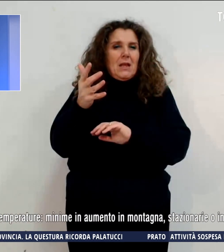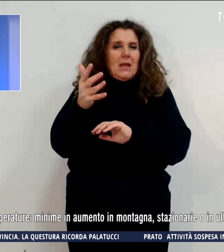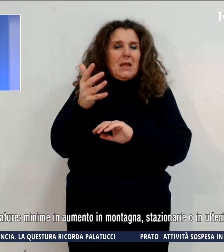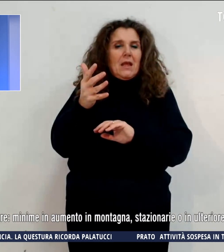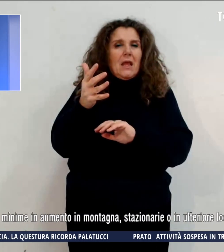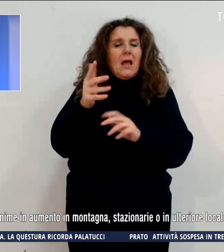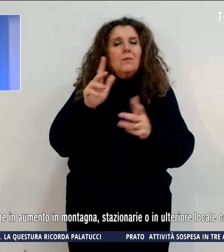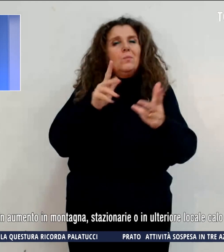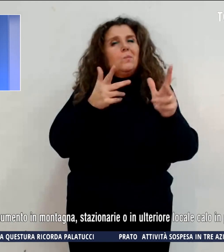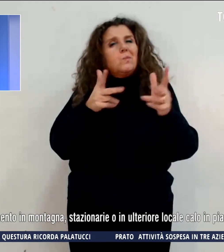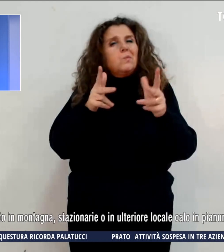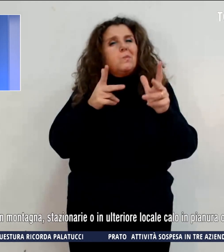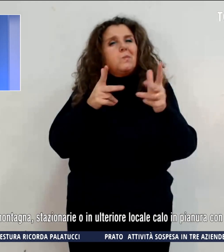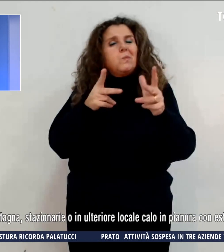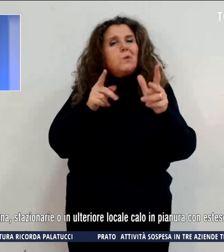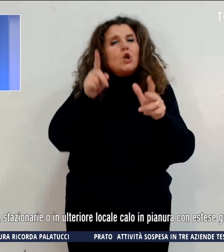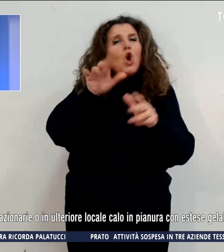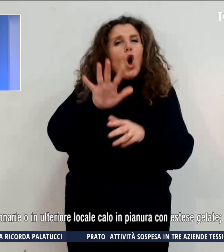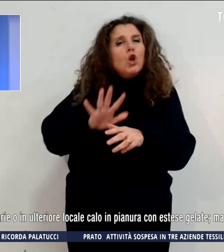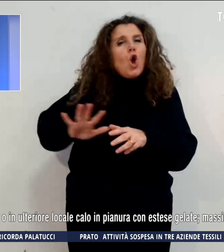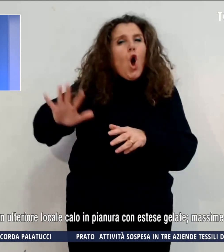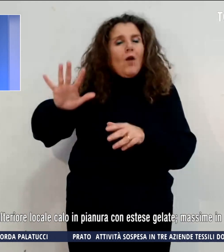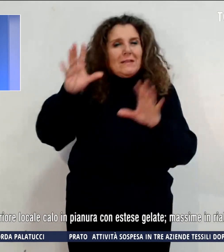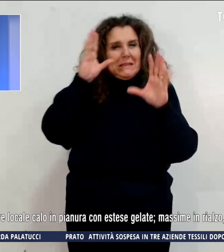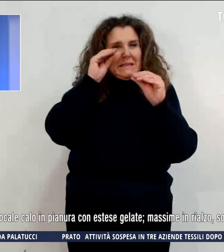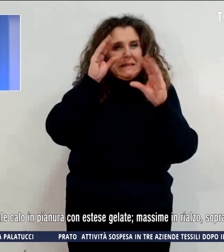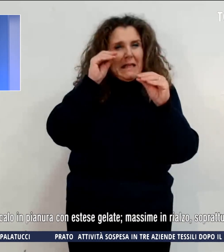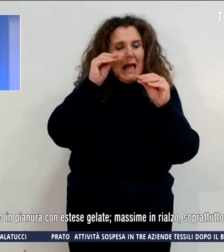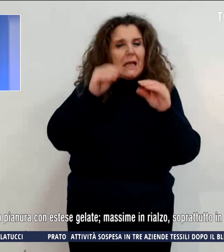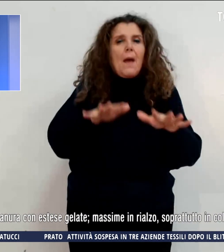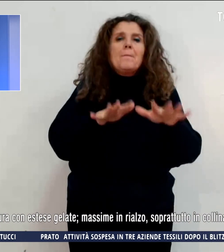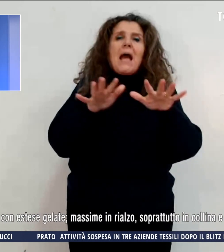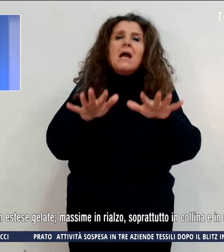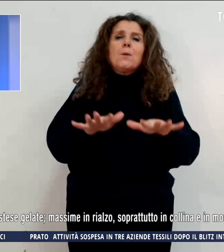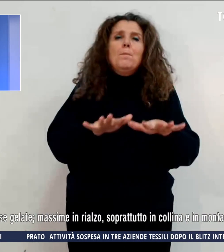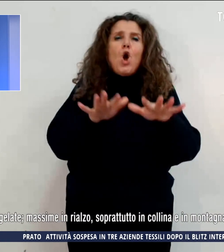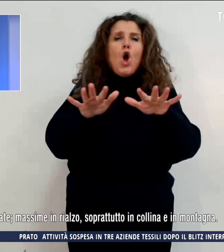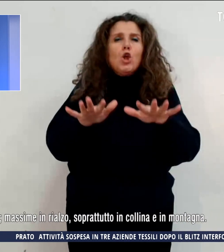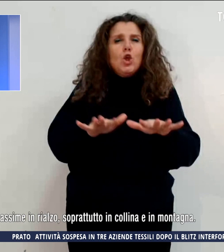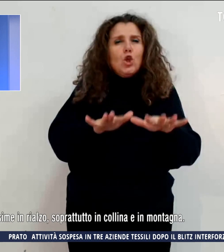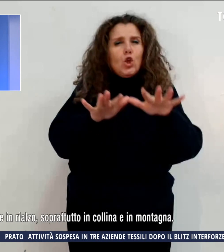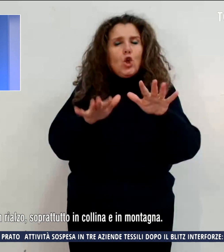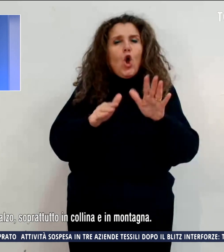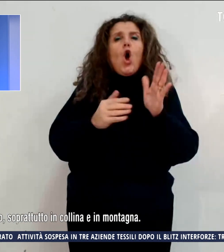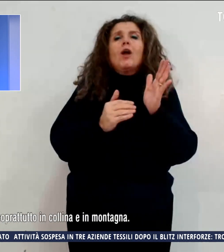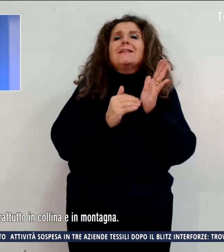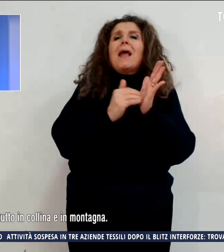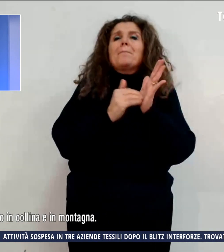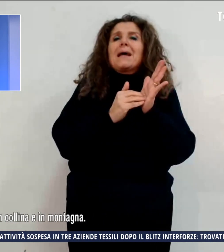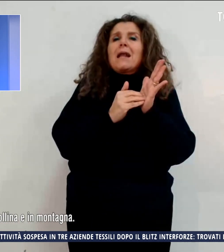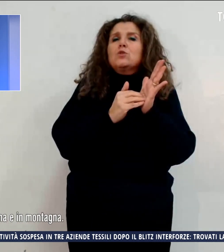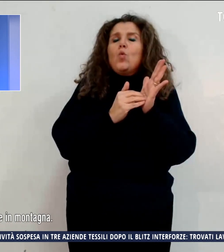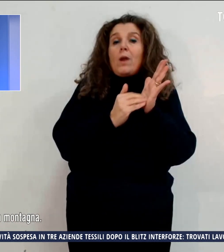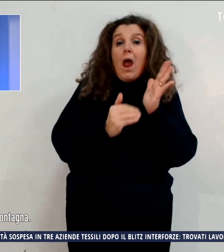a disporsi dal nord-ovest in serata, mari poco mossi, temperature minime in